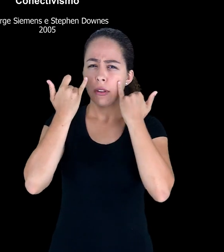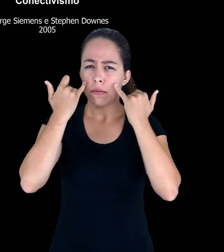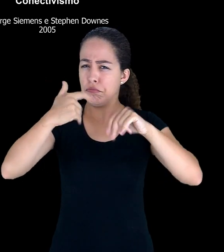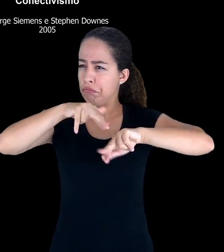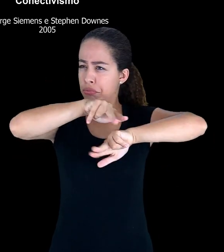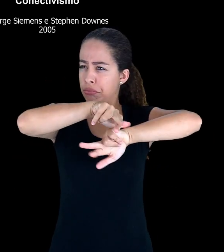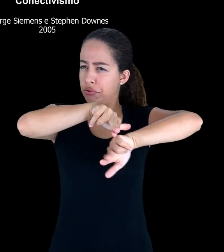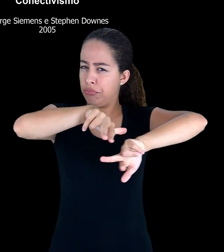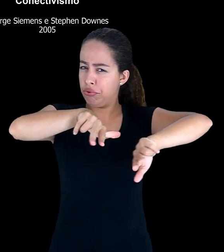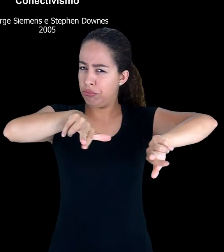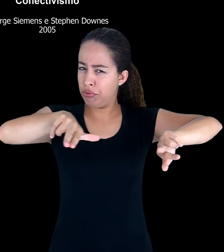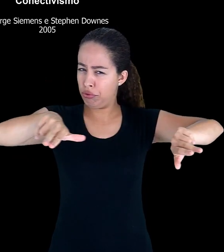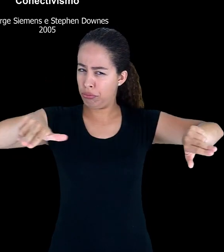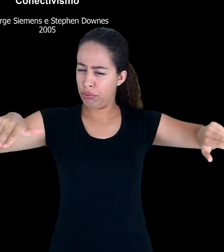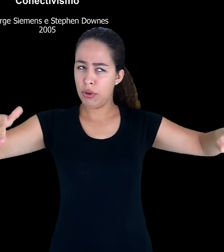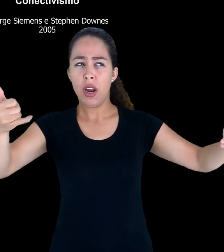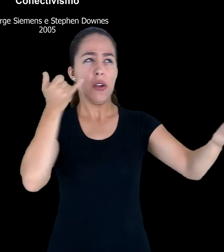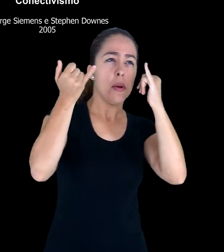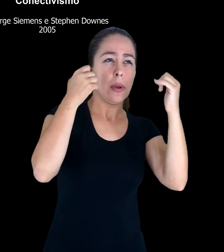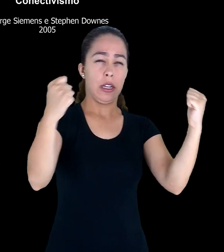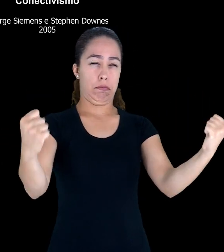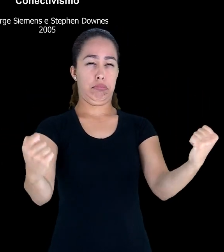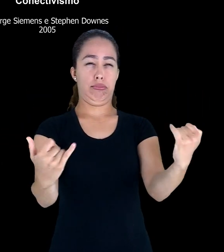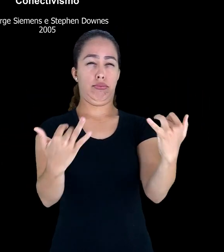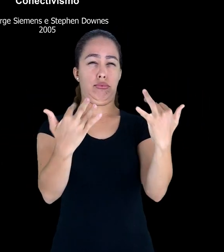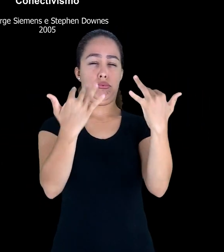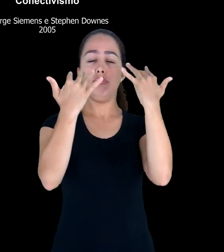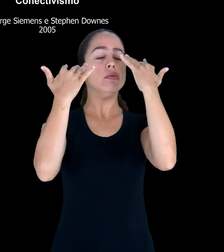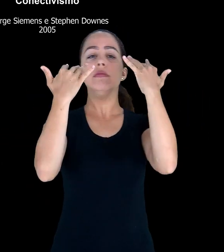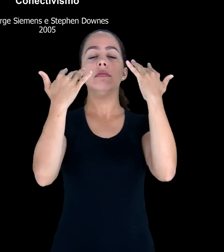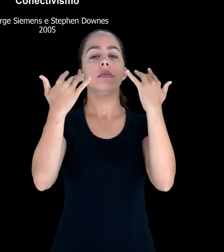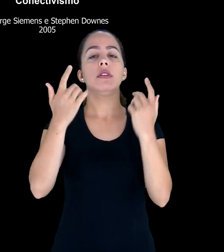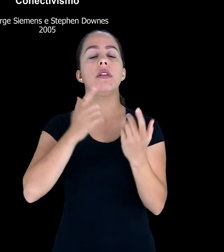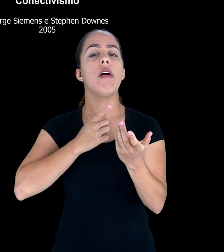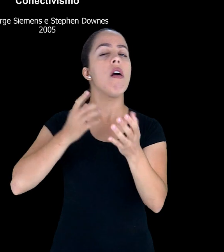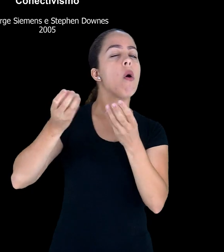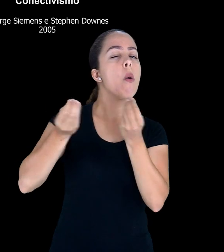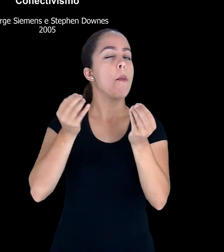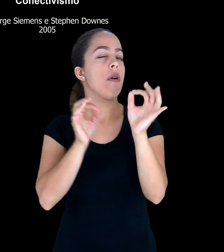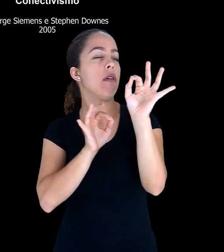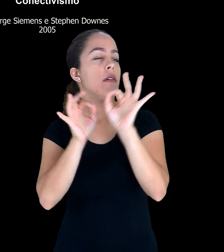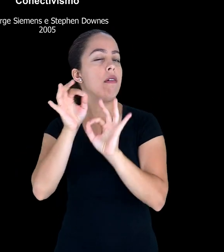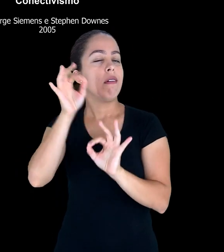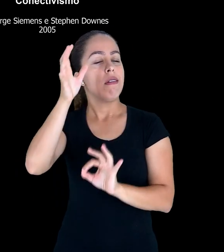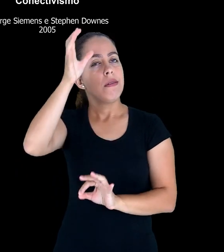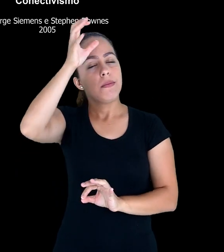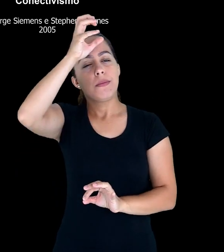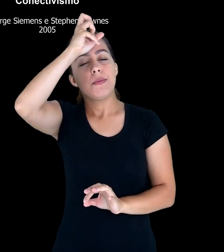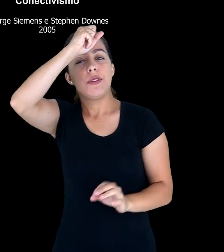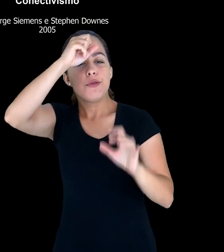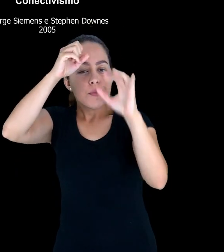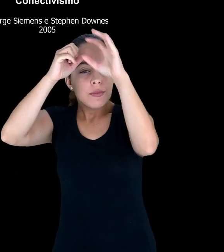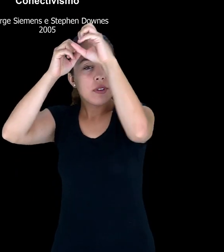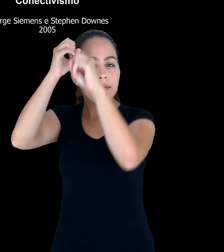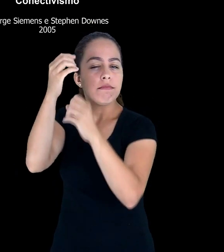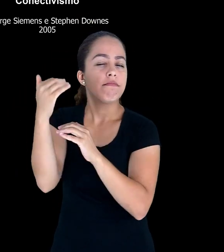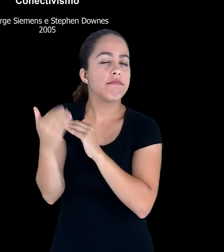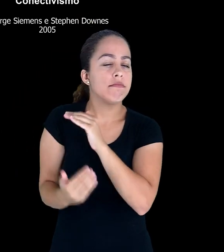aprendizagem, ela não é mais um fenômeno individual do sujeito e nem interno, ela também pode residir em dispositivos